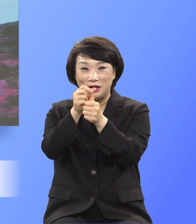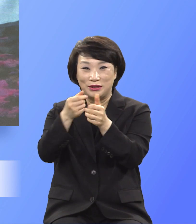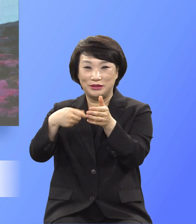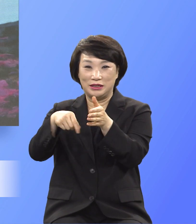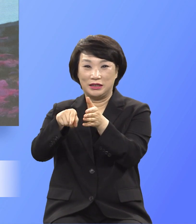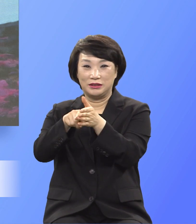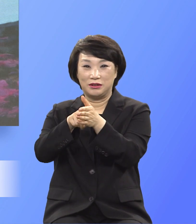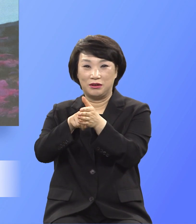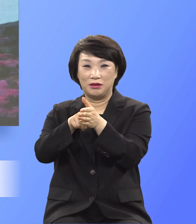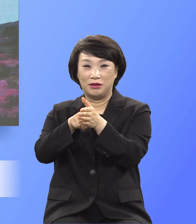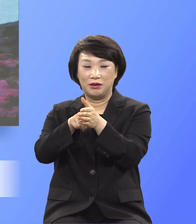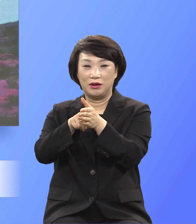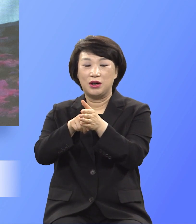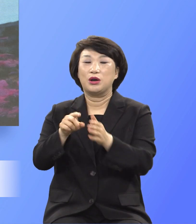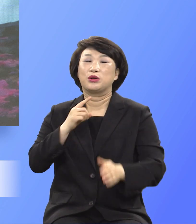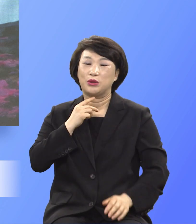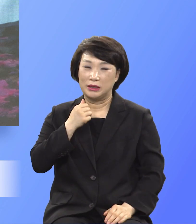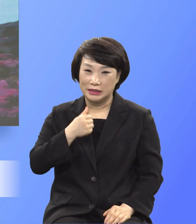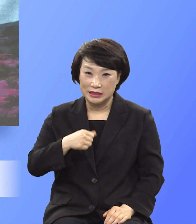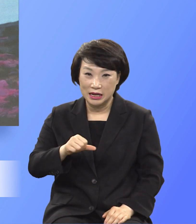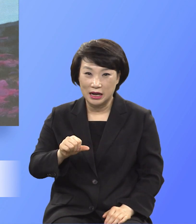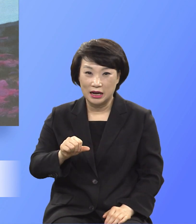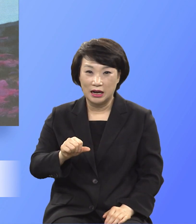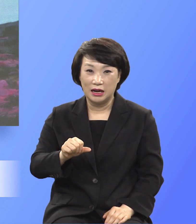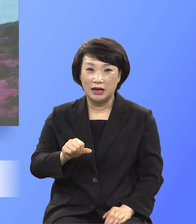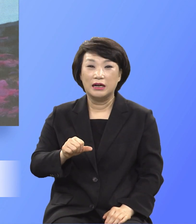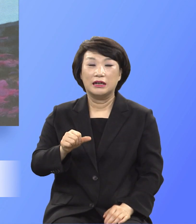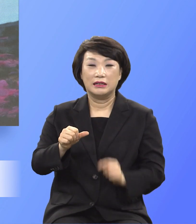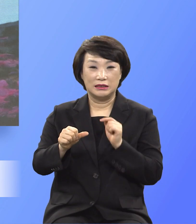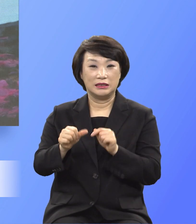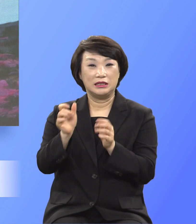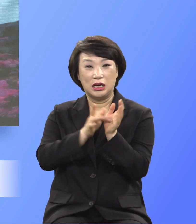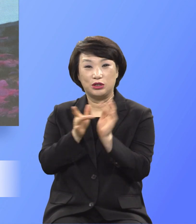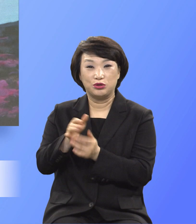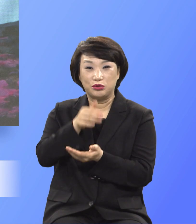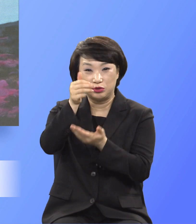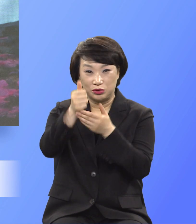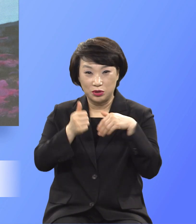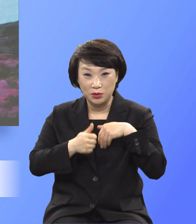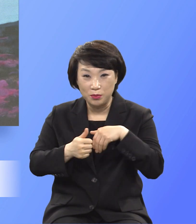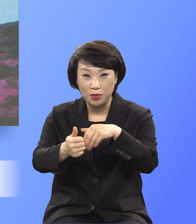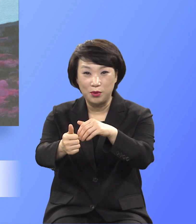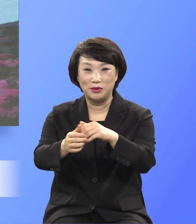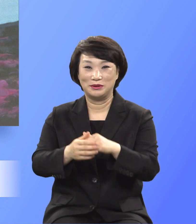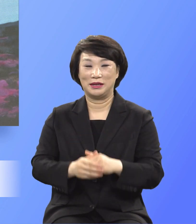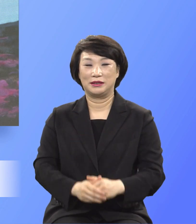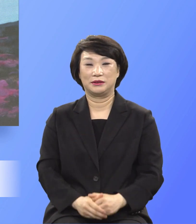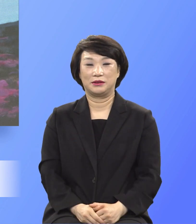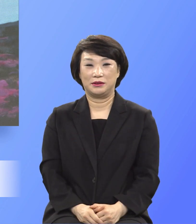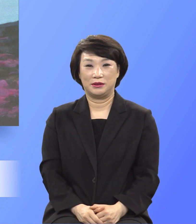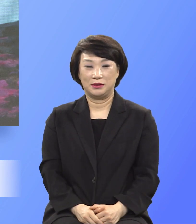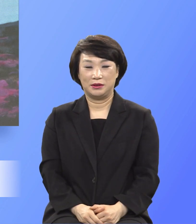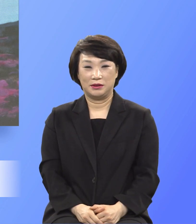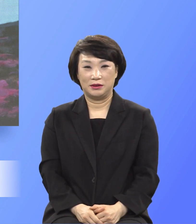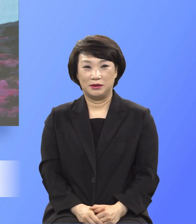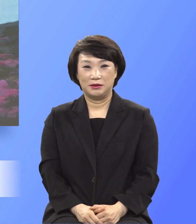독생자 아들 예수 그리스도를 이렇게 출연시켜서